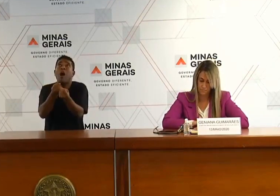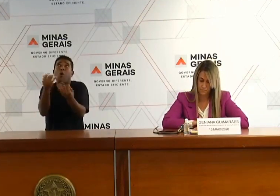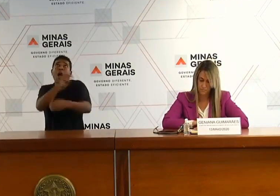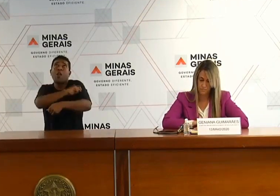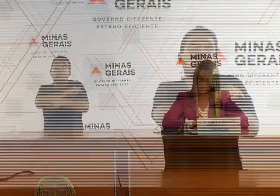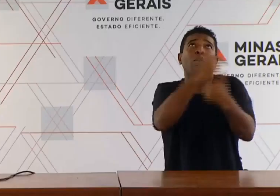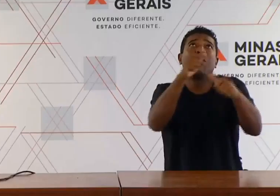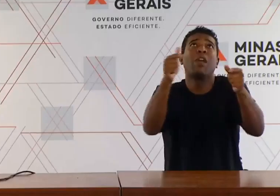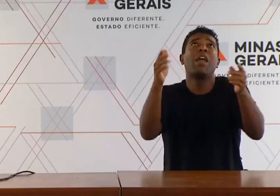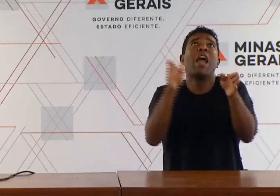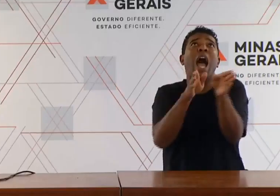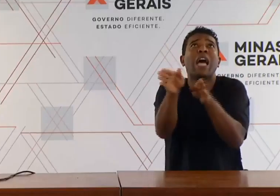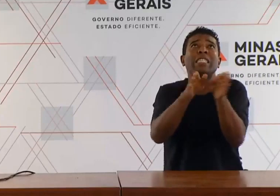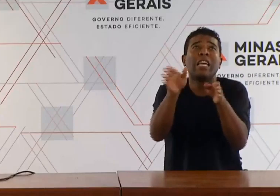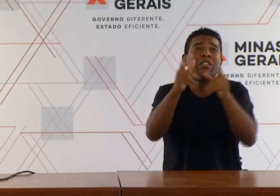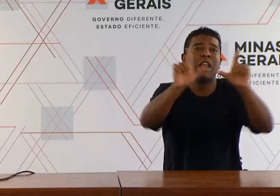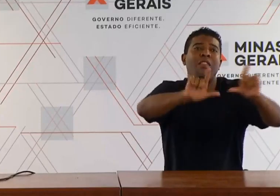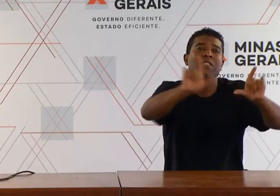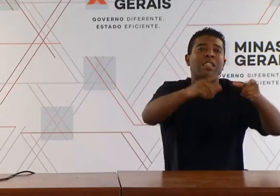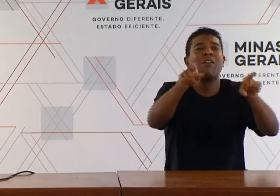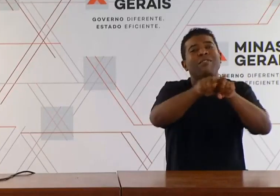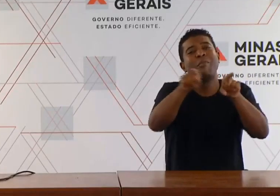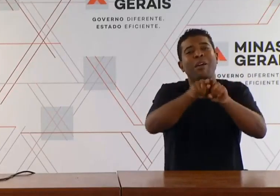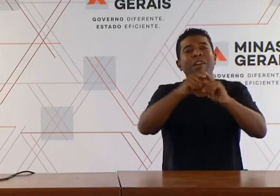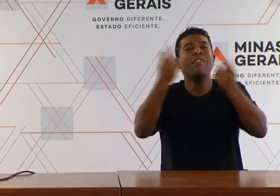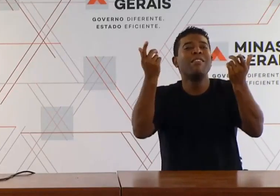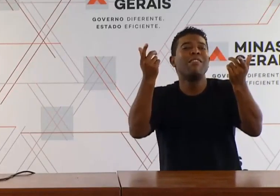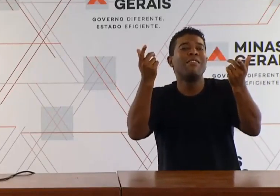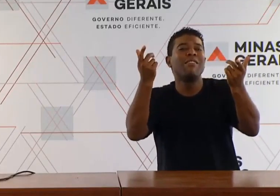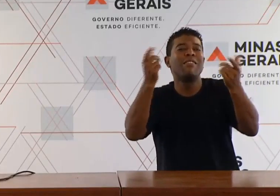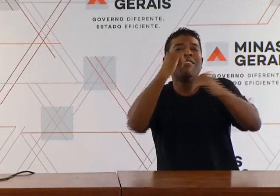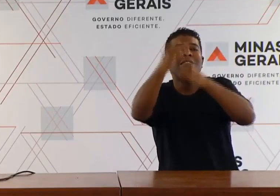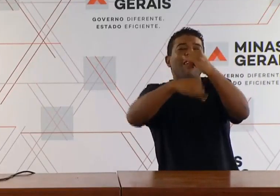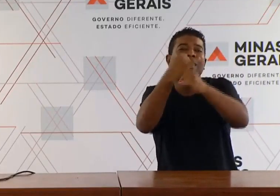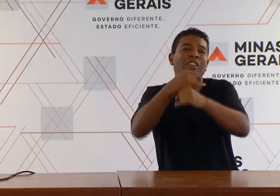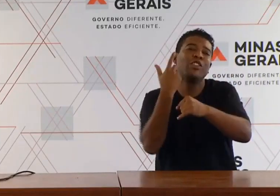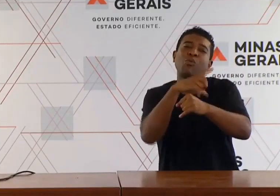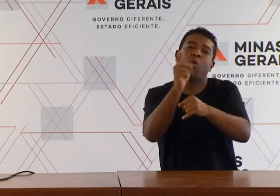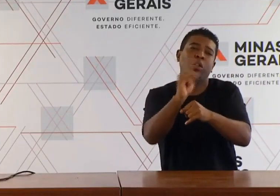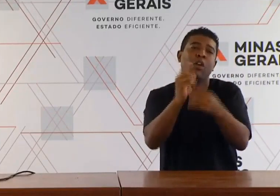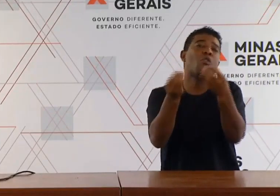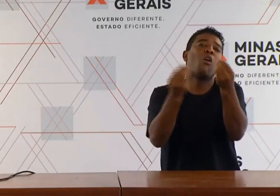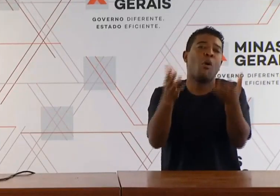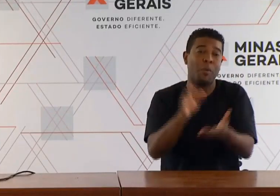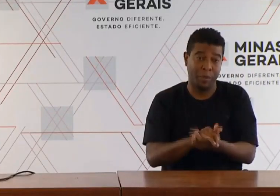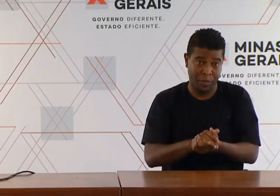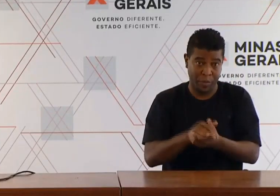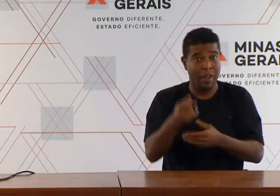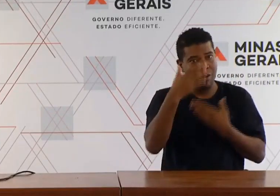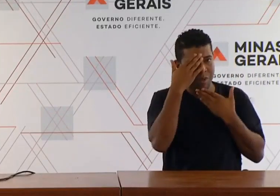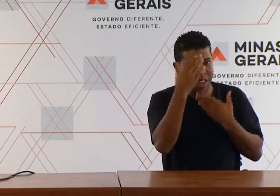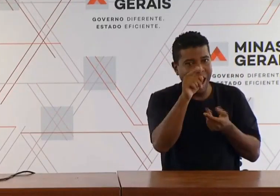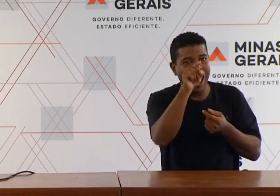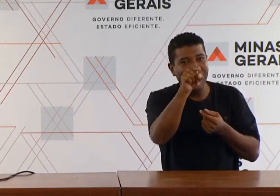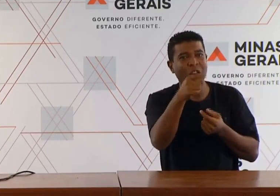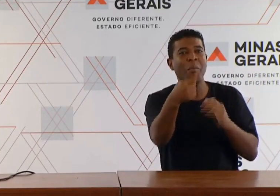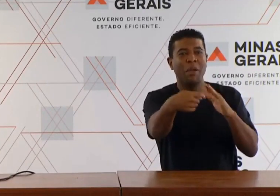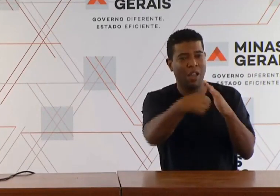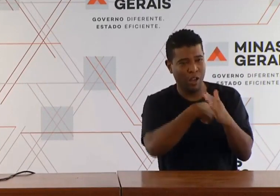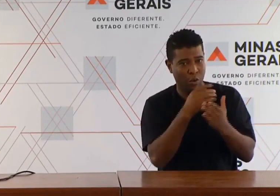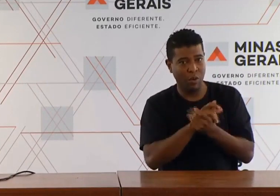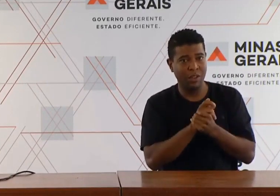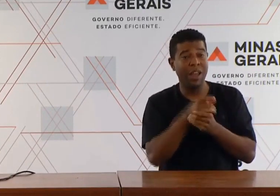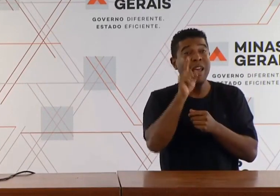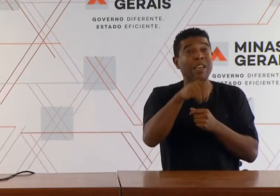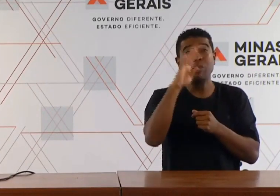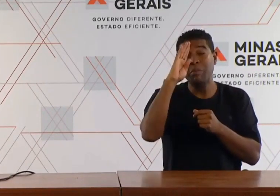Lucas, agradeço muito essa pergunta. Eu, provavelmente, esse é o ponto que causa a maior atenção de todos nós.